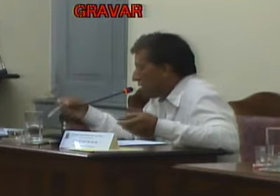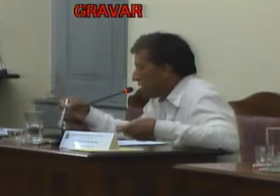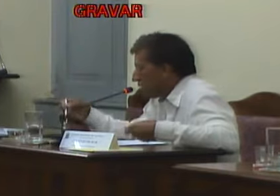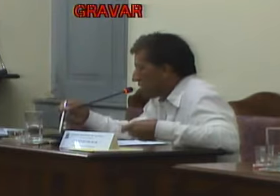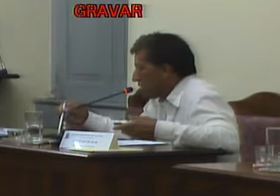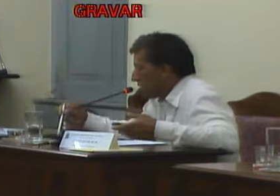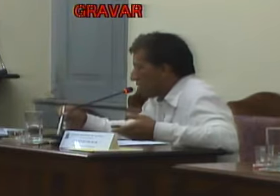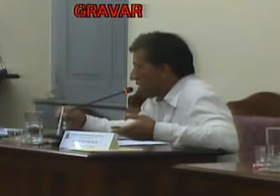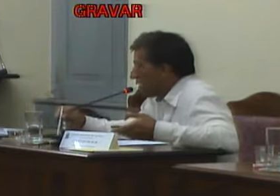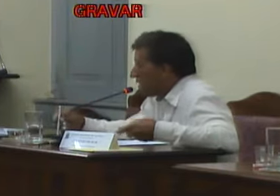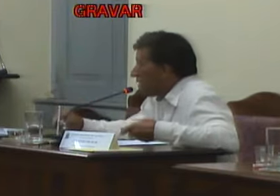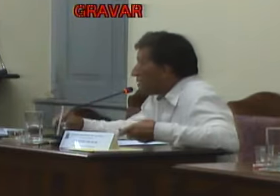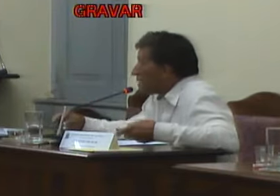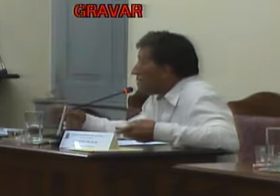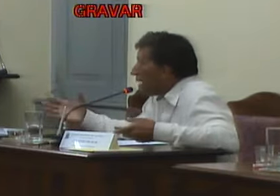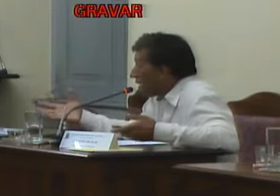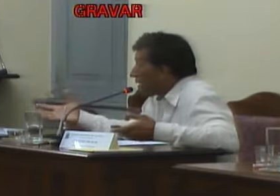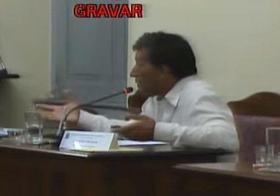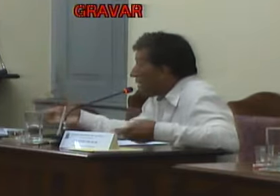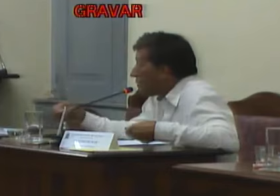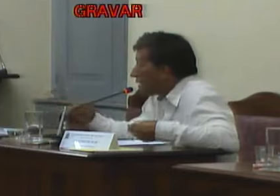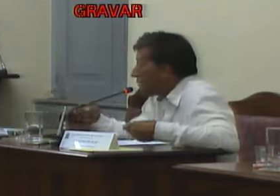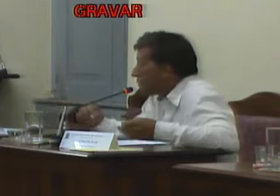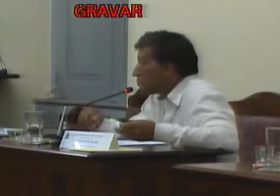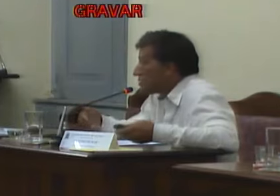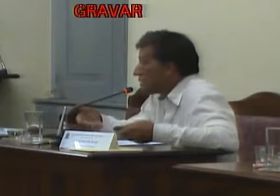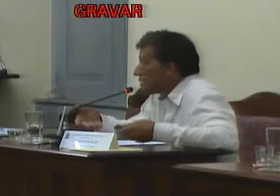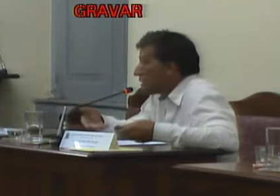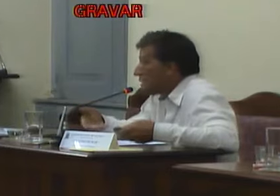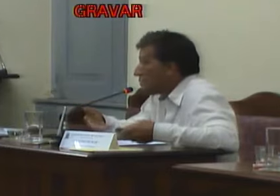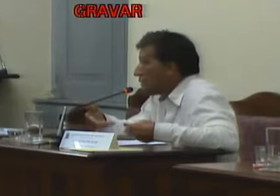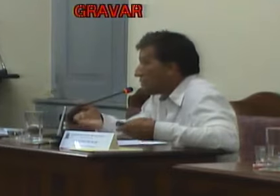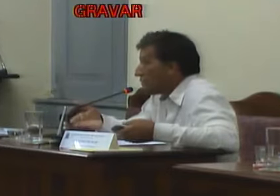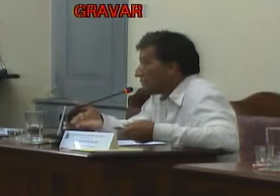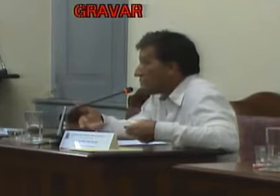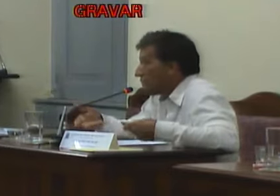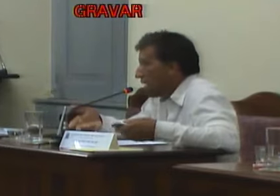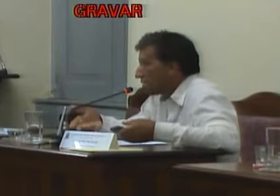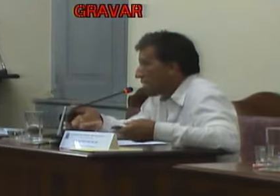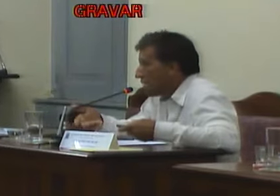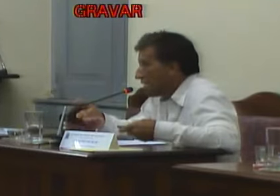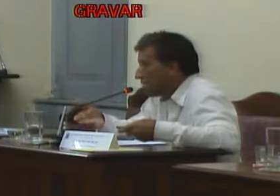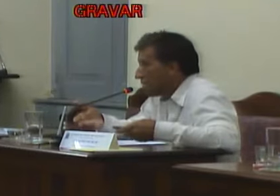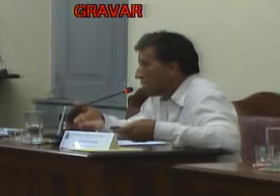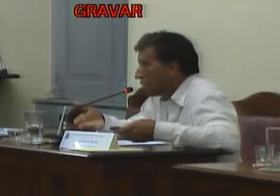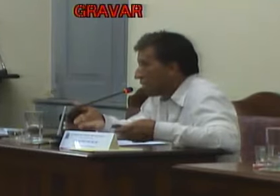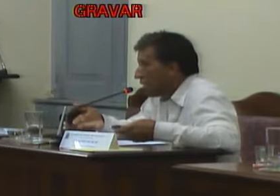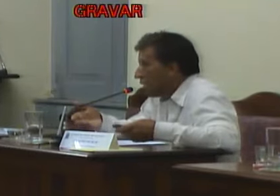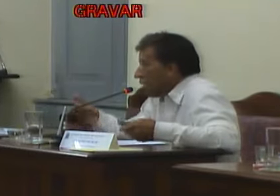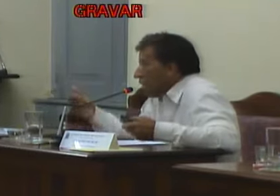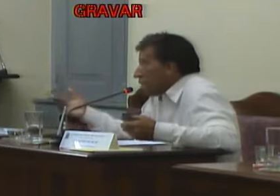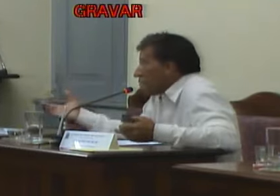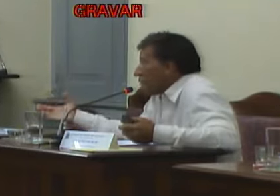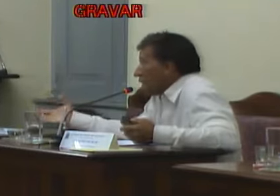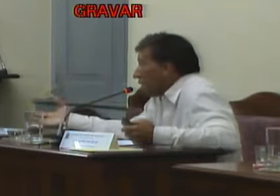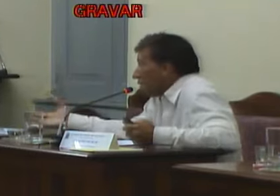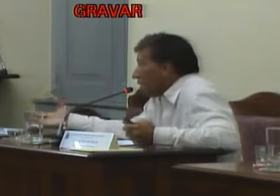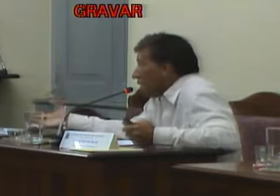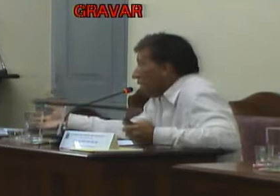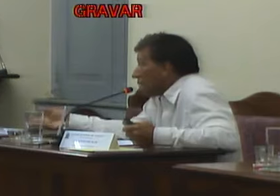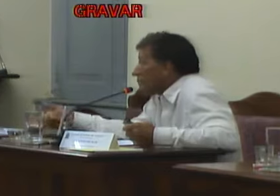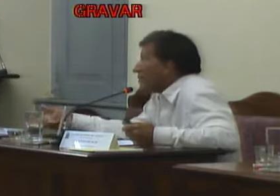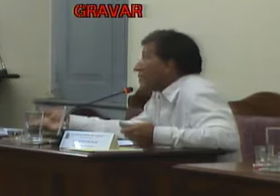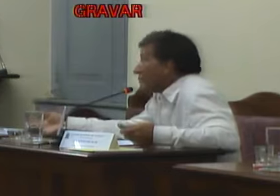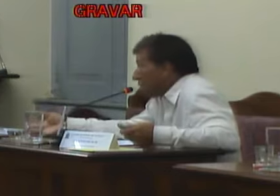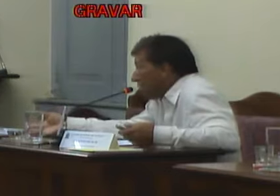os pedreiros, serventes também, que até pararam a obra também, não sei se é por causa de falta de repasse também da prefeitura, eles estão falando